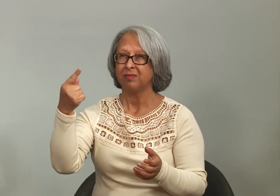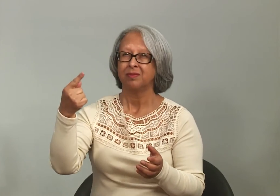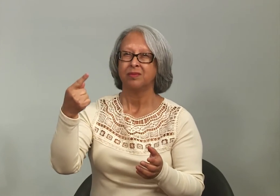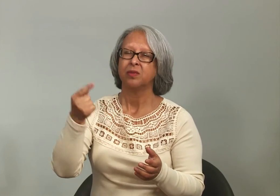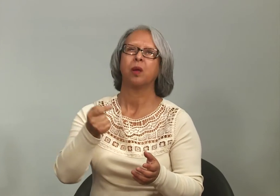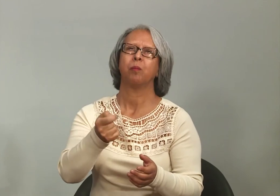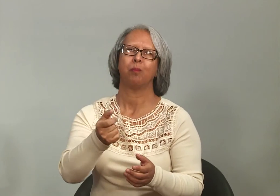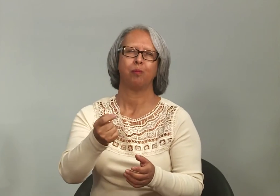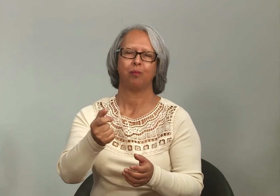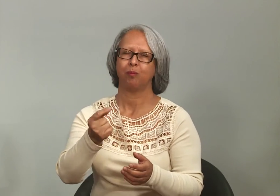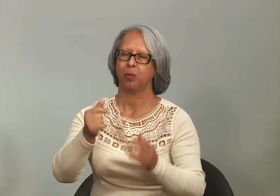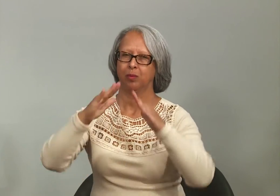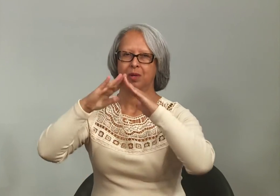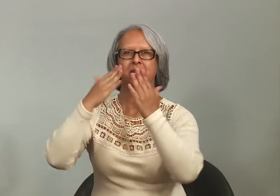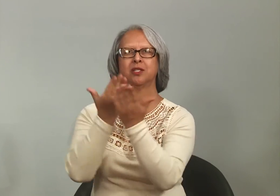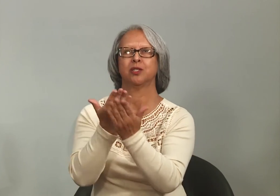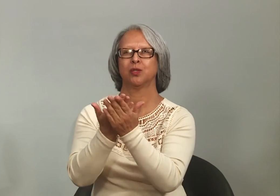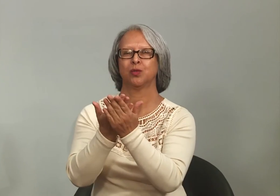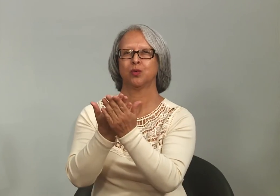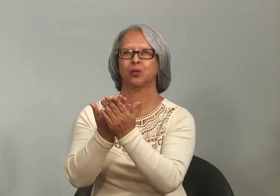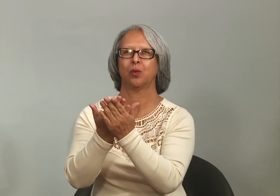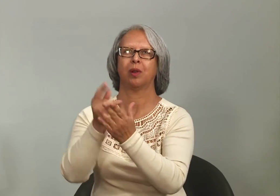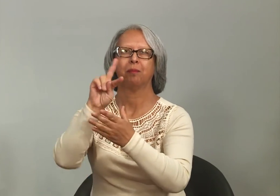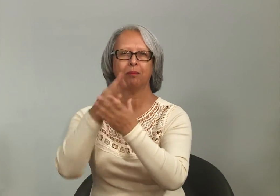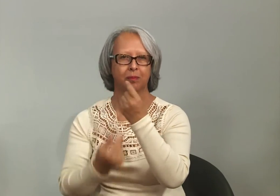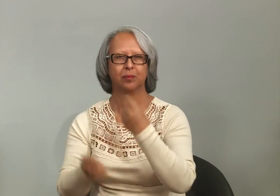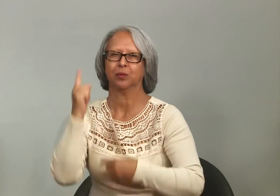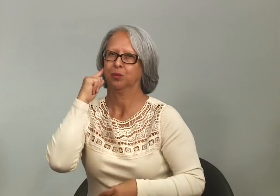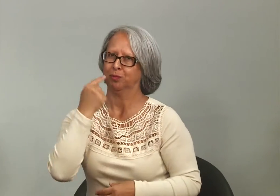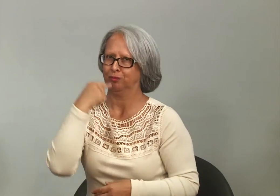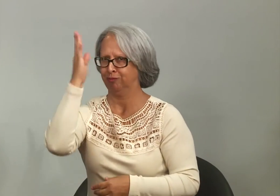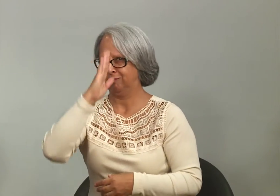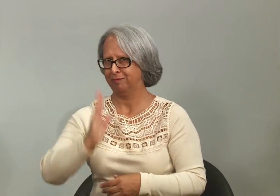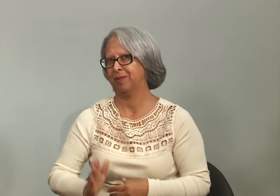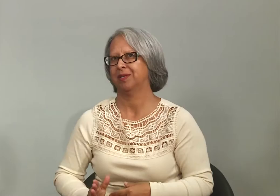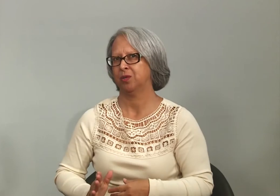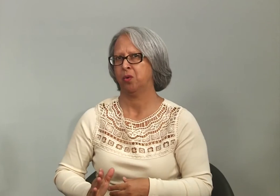Eu penso que existem pouquíssimas escolas bilíngues para surdos no Brasil.